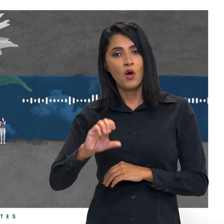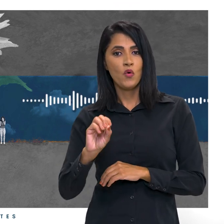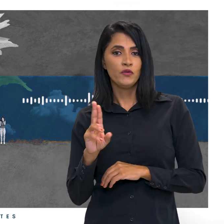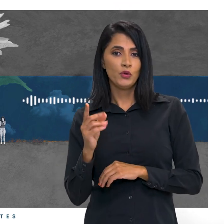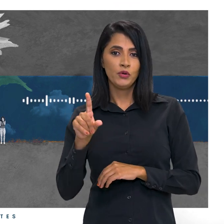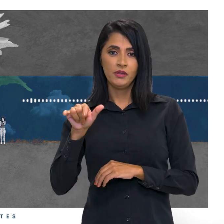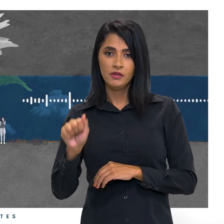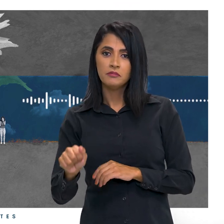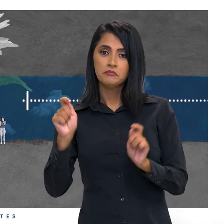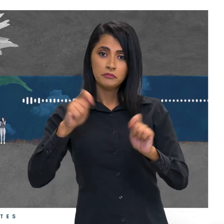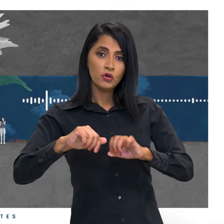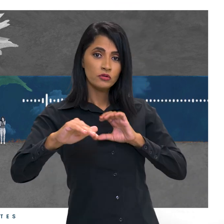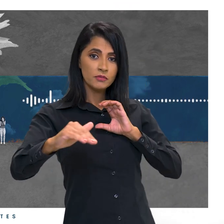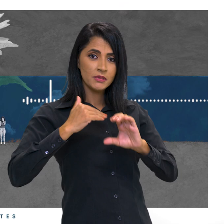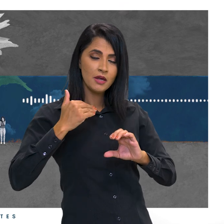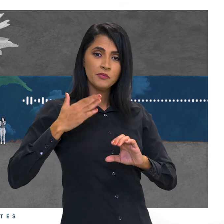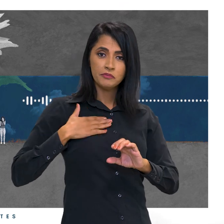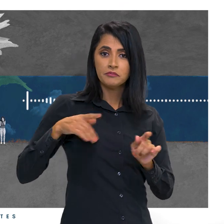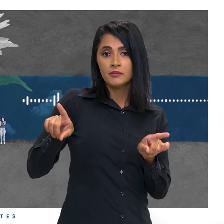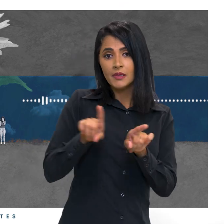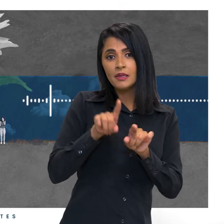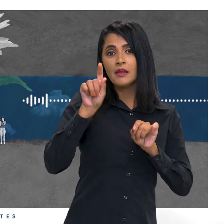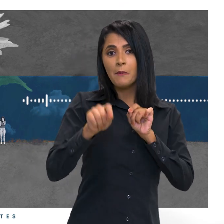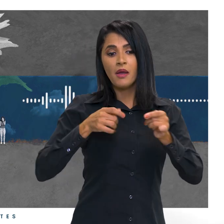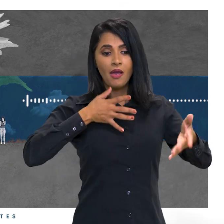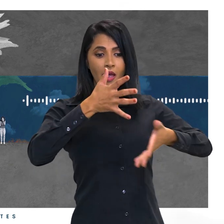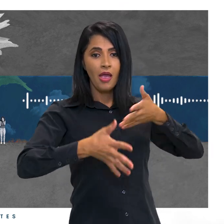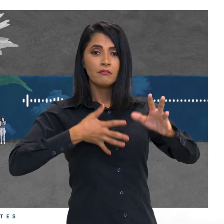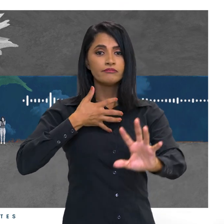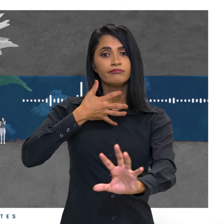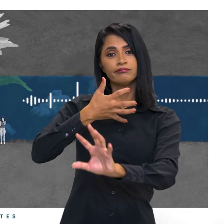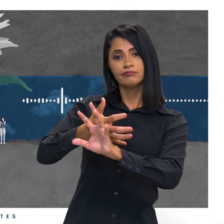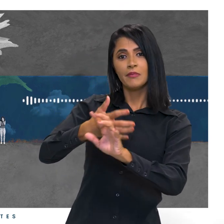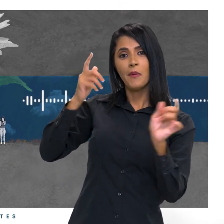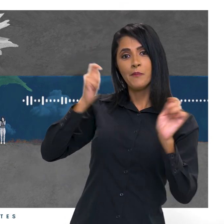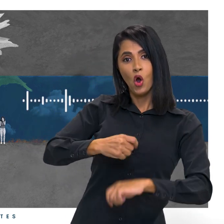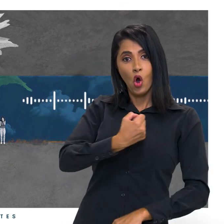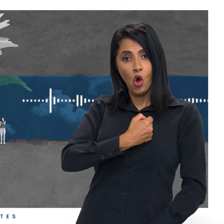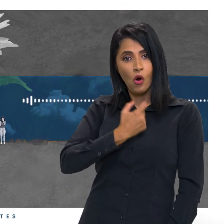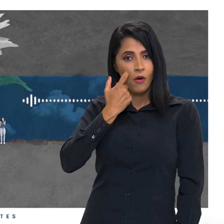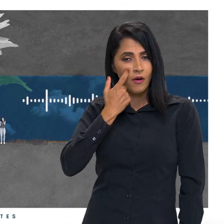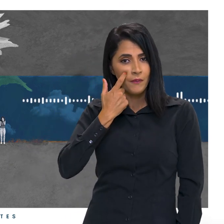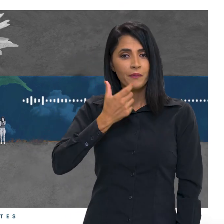Você pode mandar sua mensagem para a gente também em libras por vídeo. Anota o número aí,